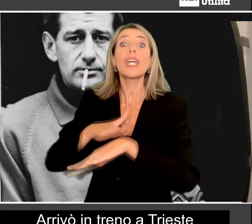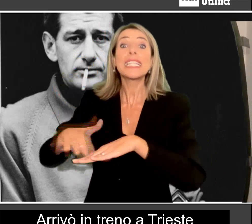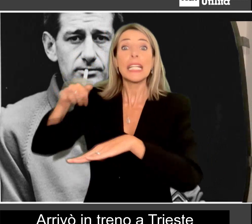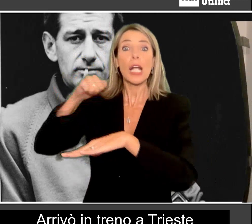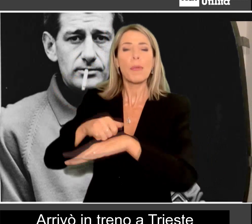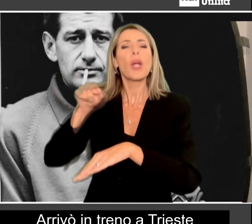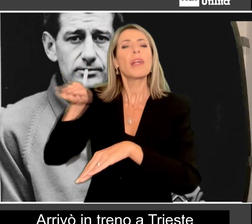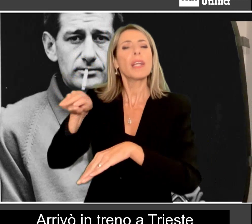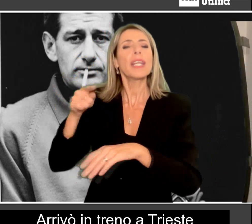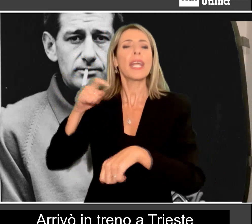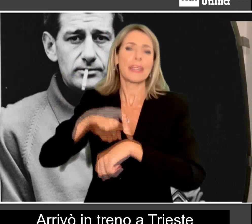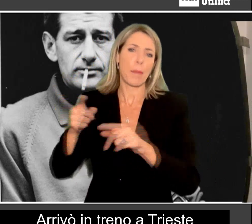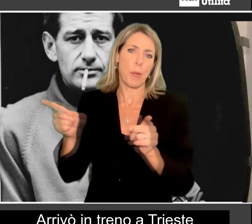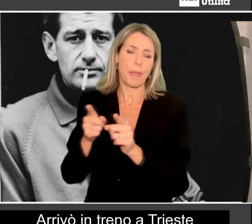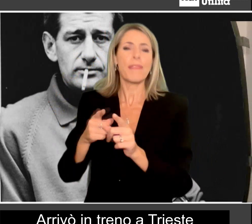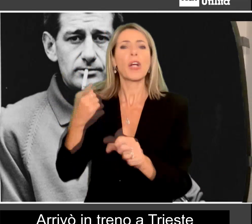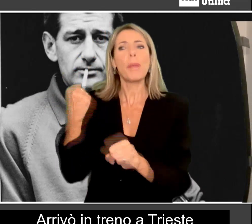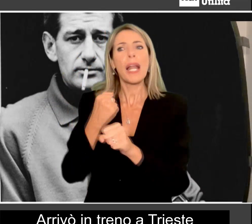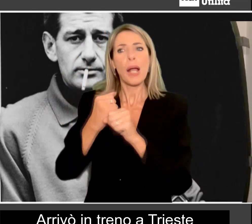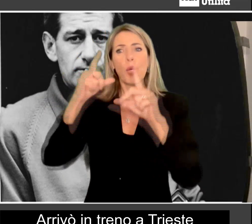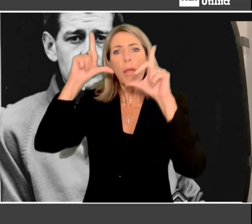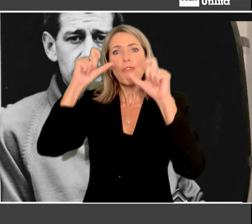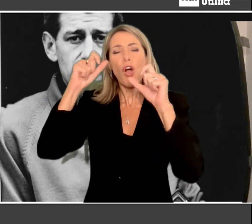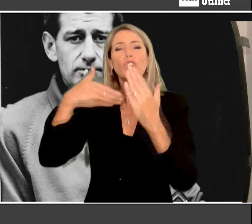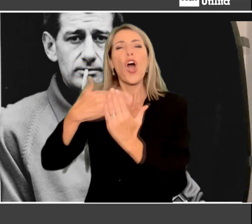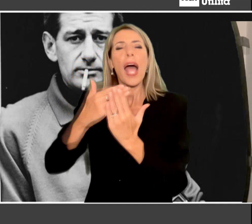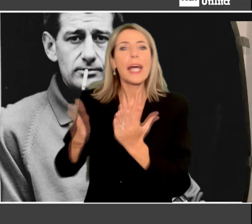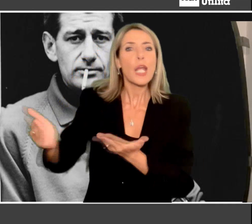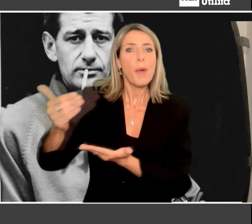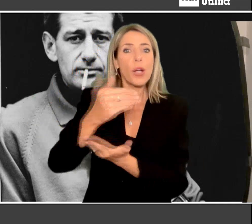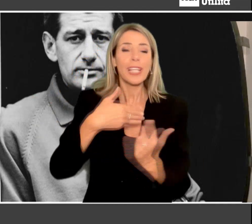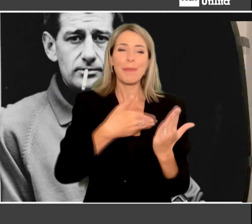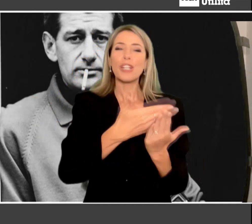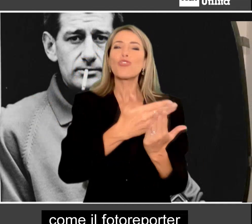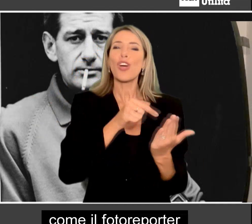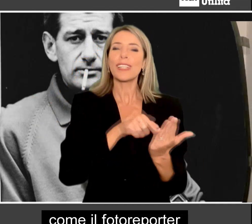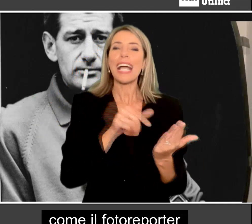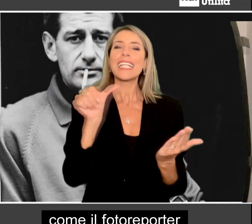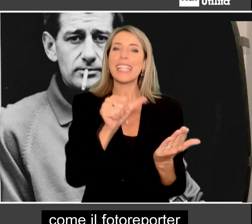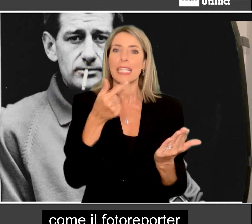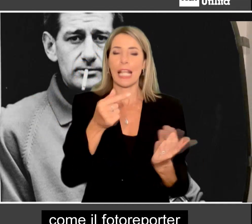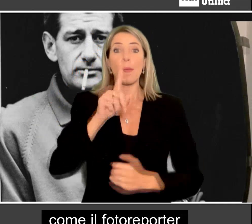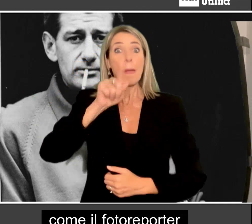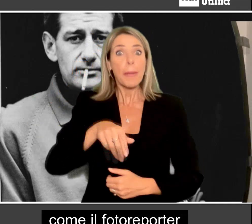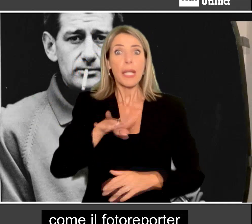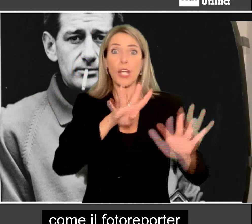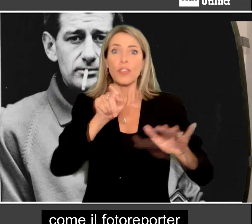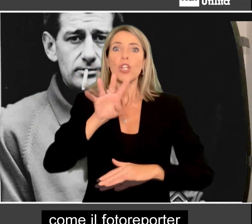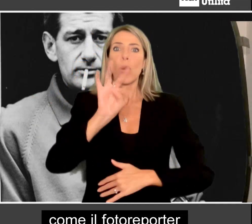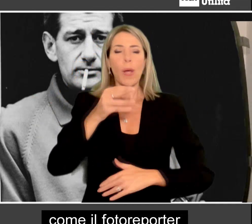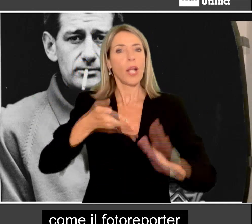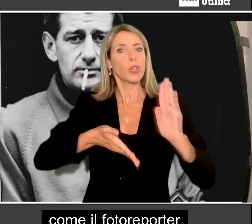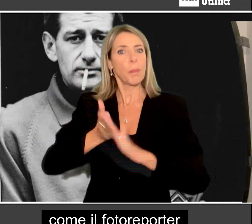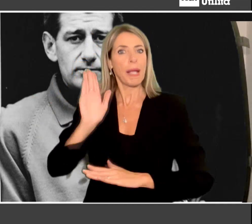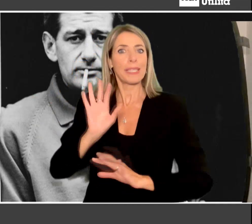a Trieste e da qui si imbarcò per Singapore, dove lavorò per un breve periodo come fotoreporter per lo Straits Times.